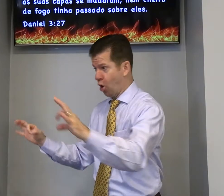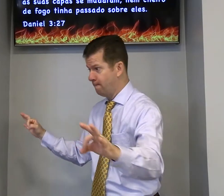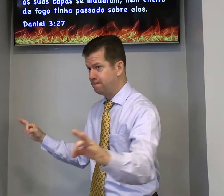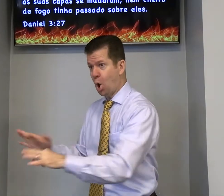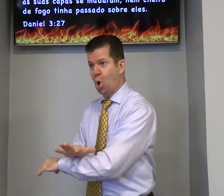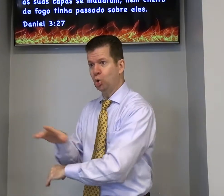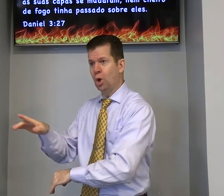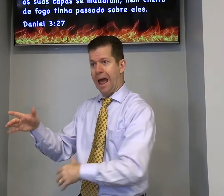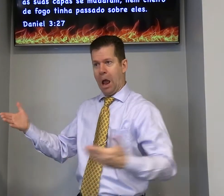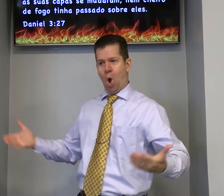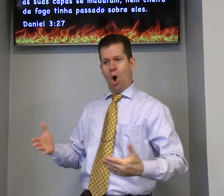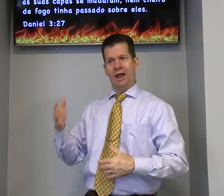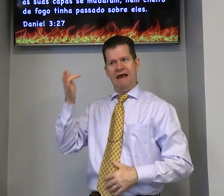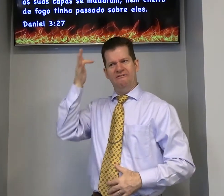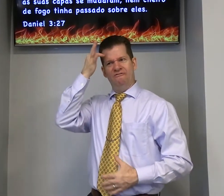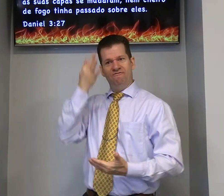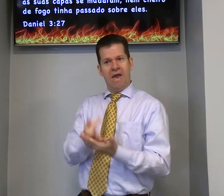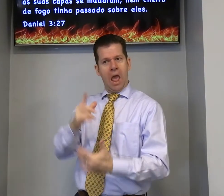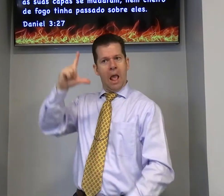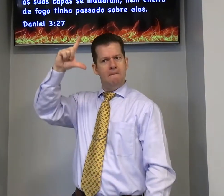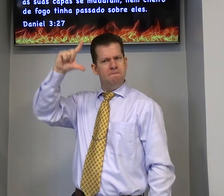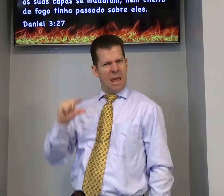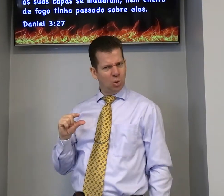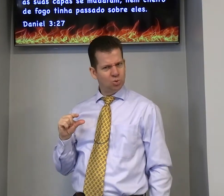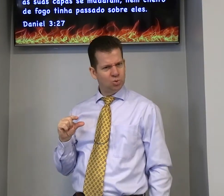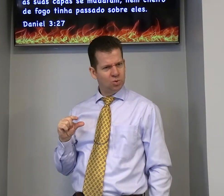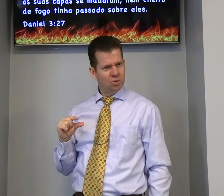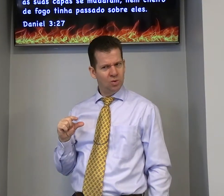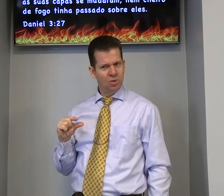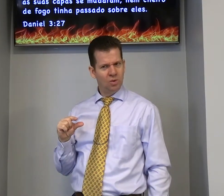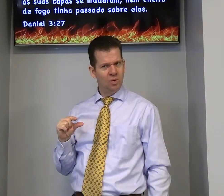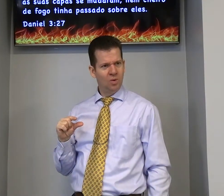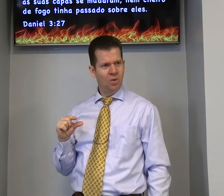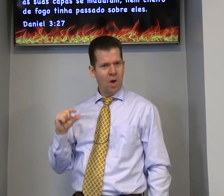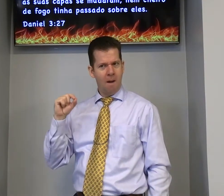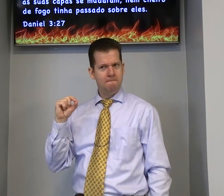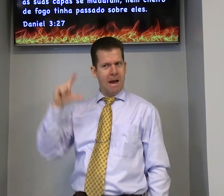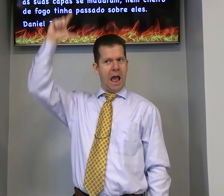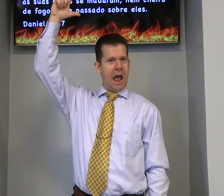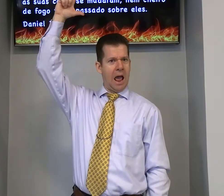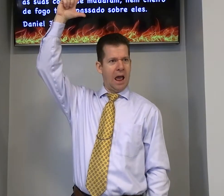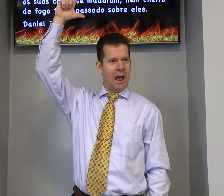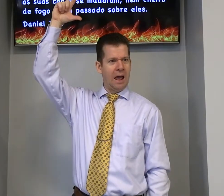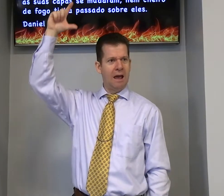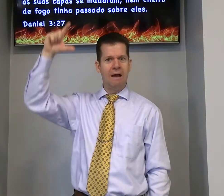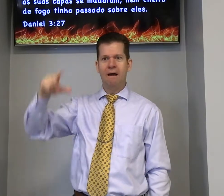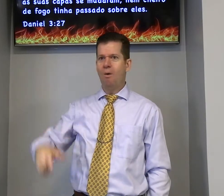saíram no fogo agora o fé deles é menos não é mais